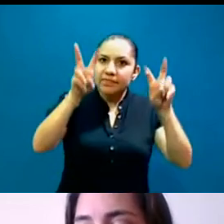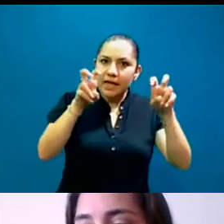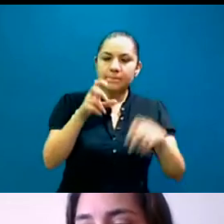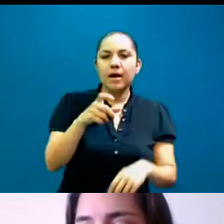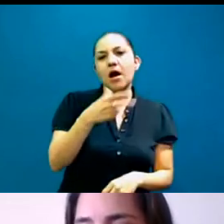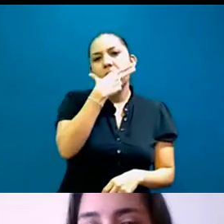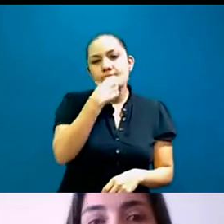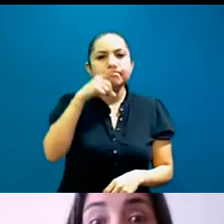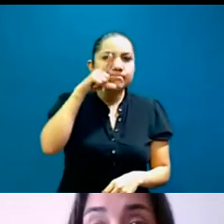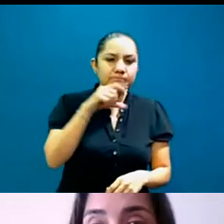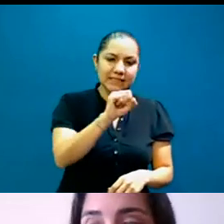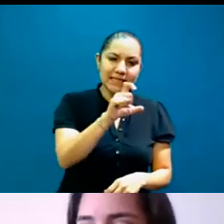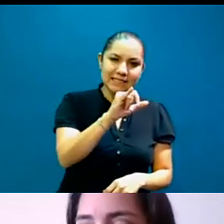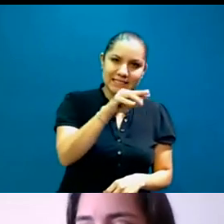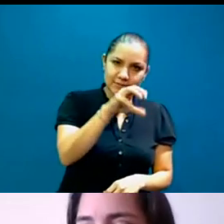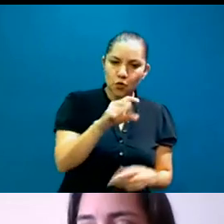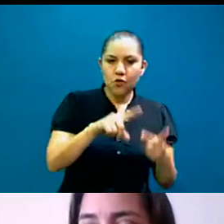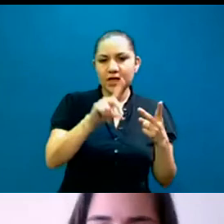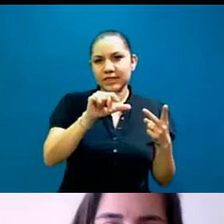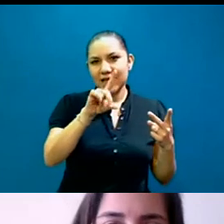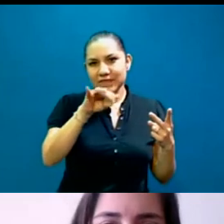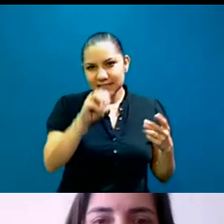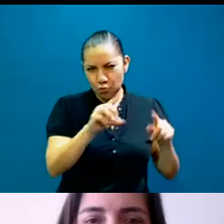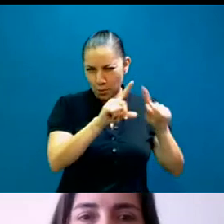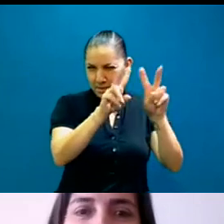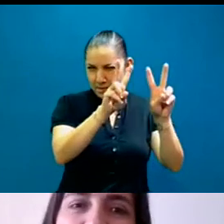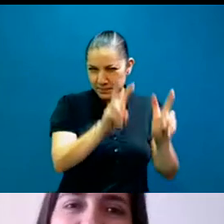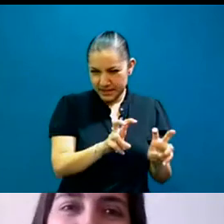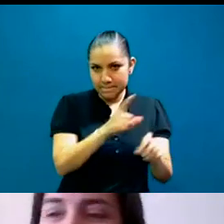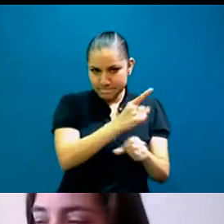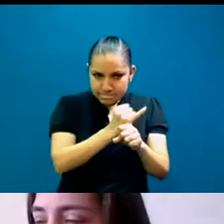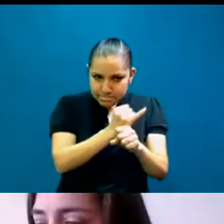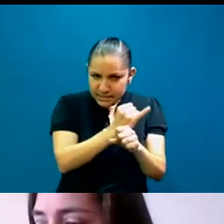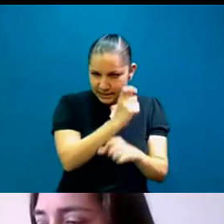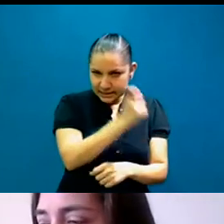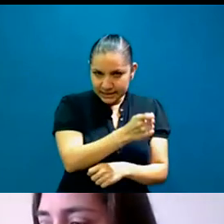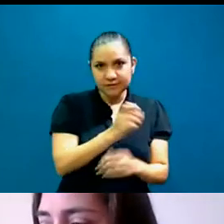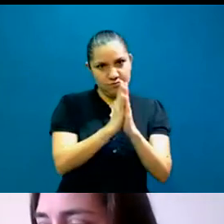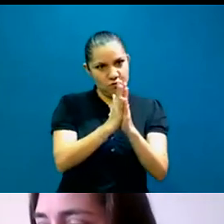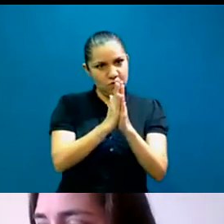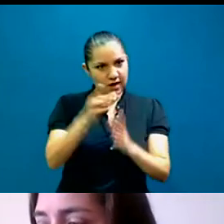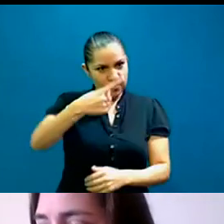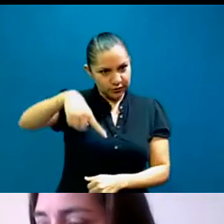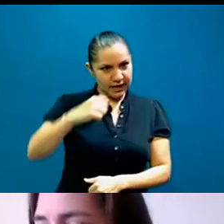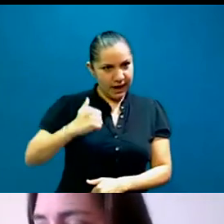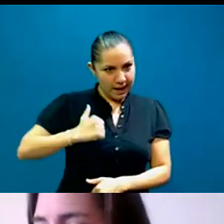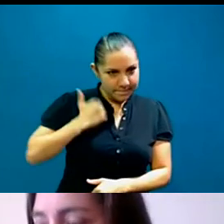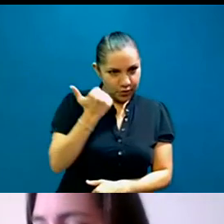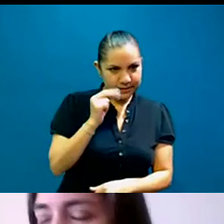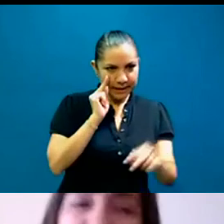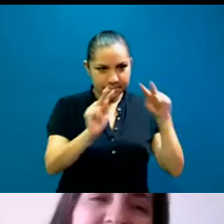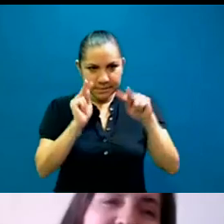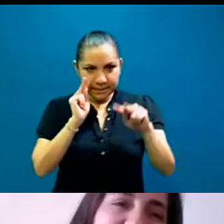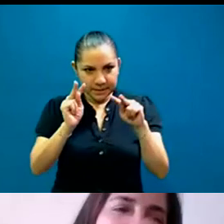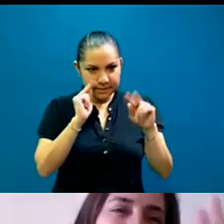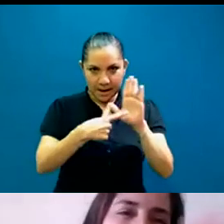interpretación. No se lo pueden perder. Entonces, por favor, para que sigan en el foro para intérpretes cuando hagamos el anuncio. Que tengan un bonito